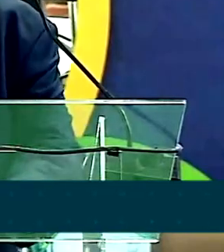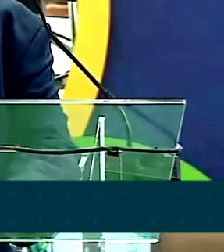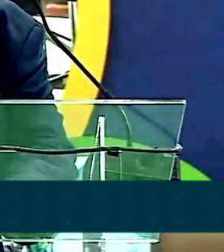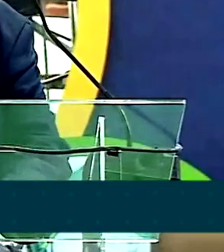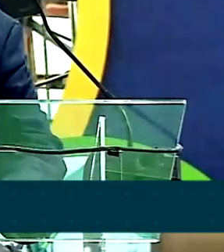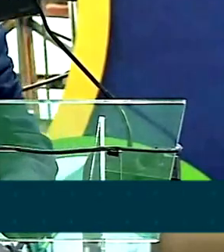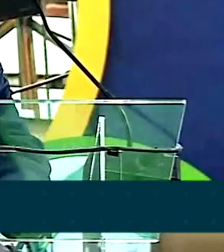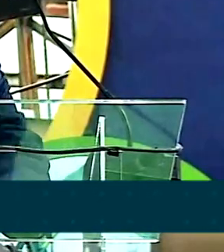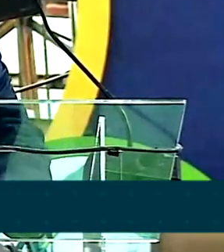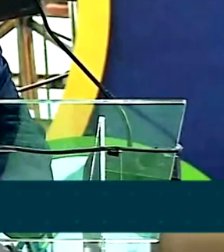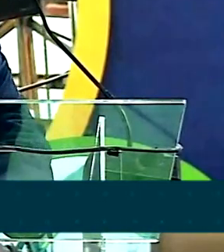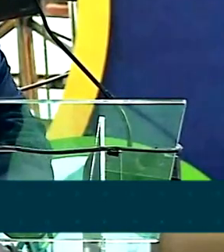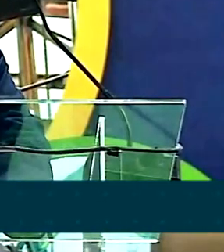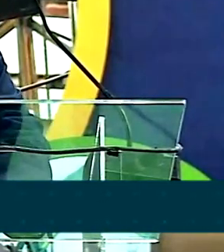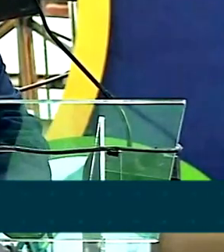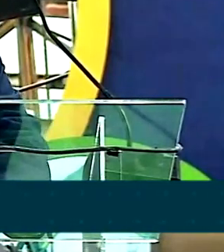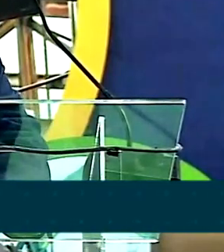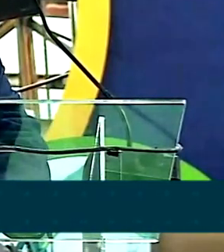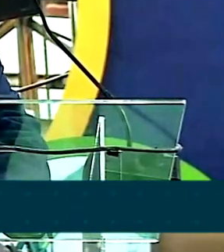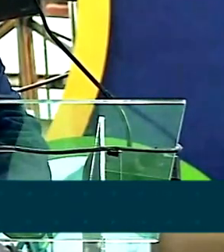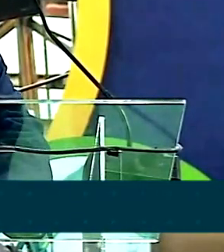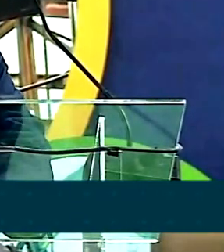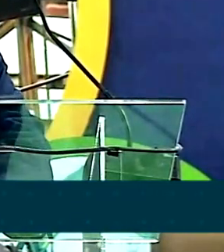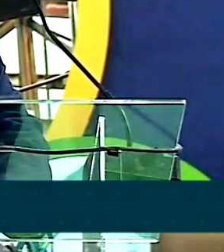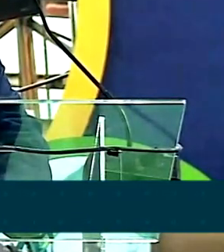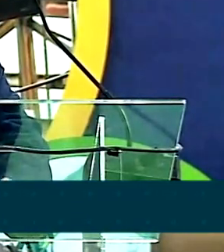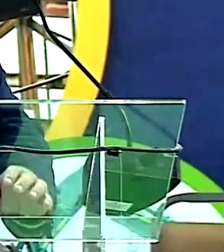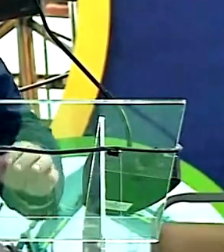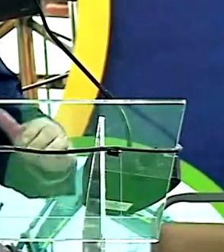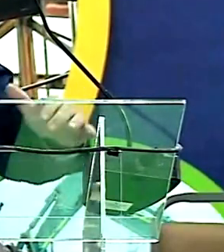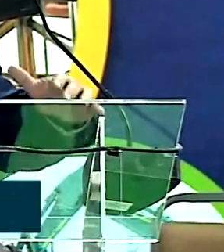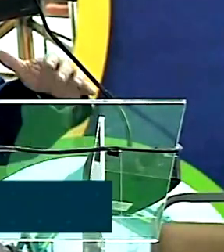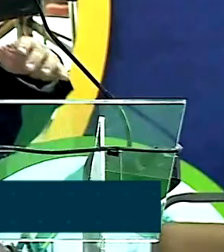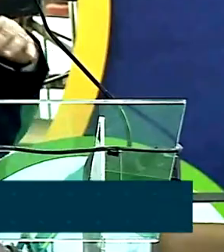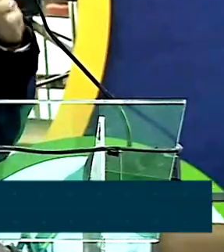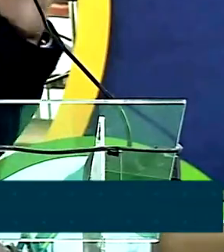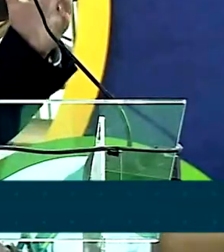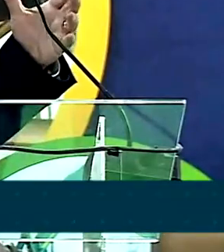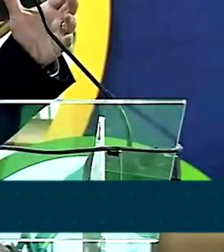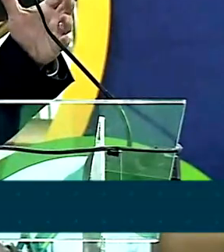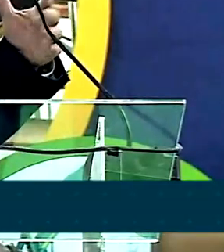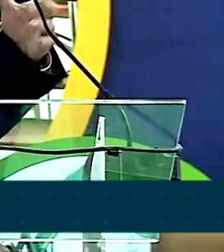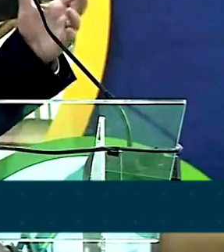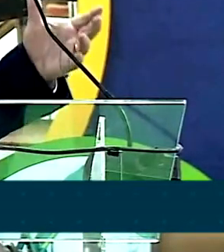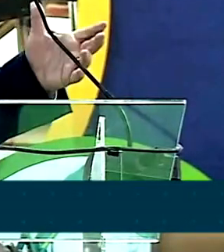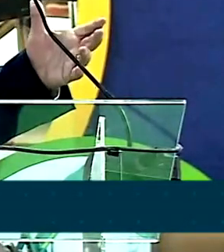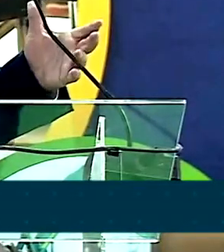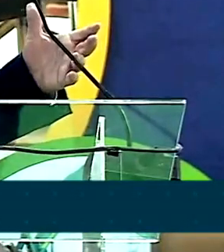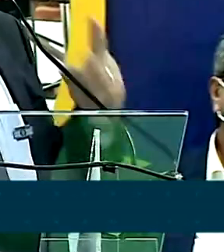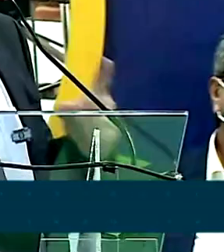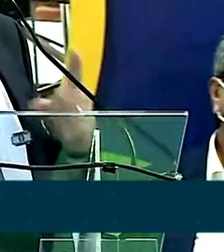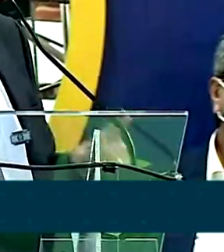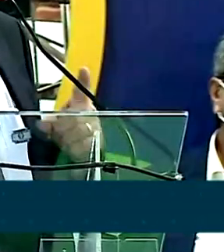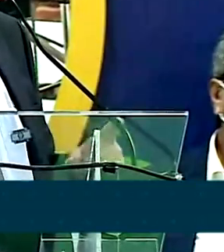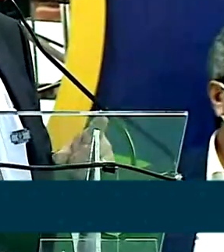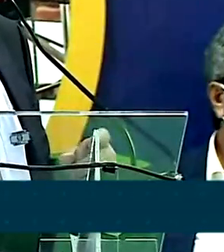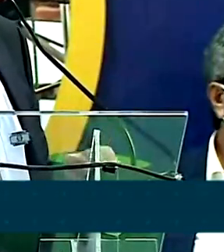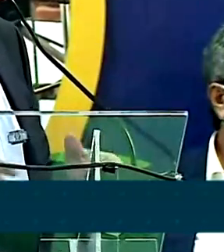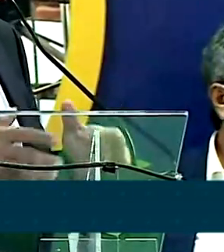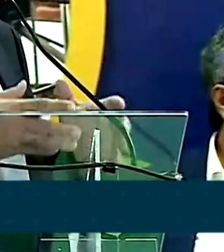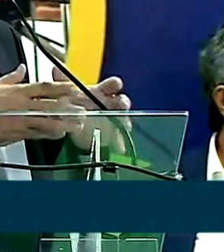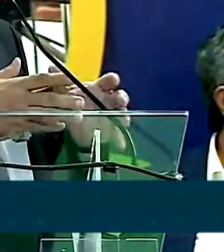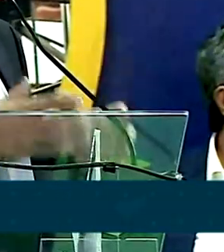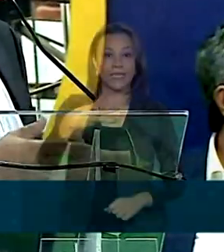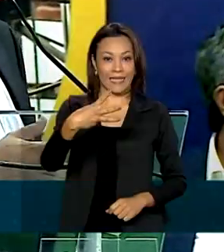nessa oportunidade de hoje, a oportunidade de renascer essas empresas. Cerca de